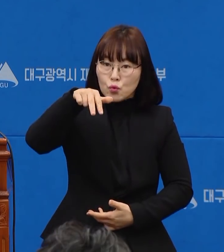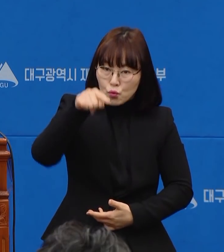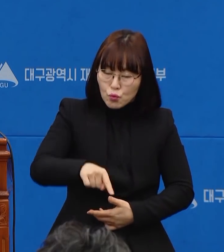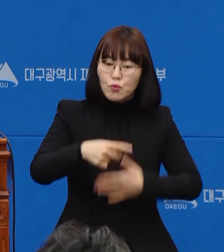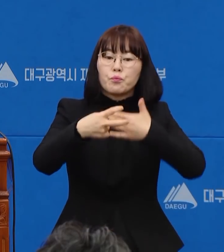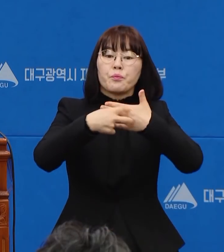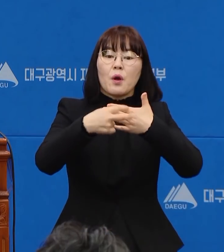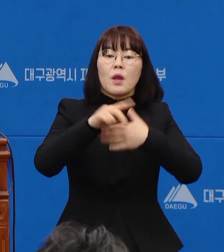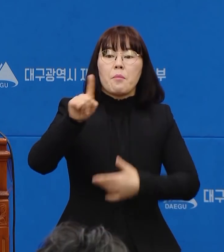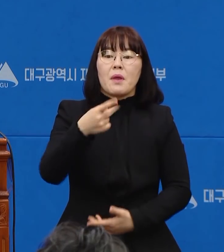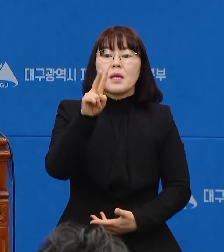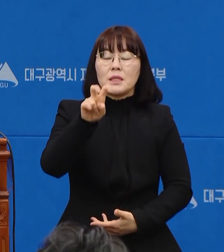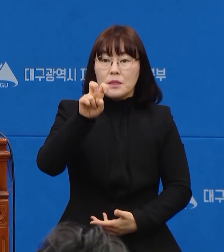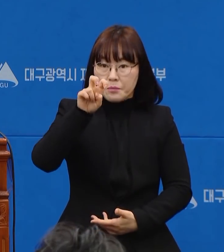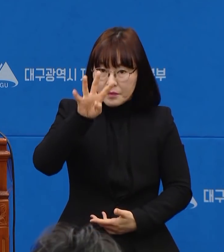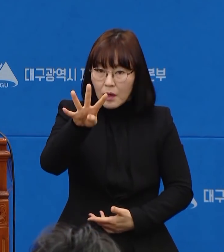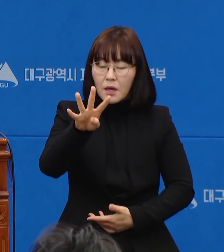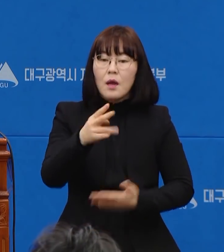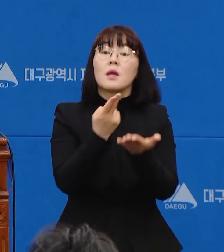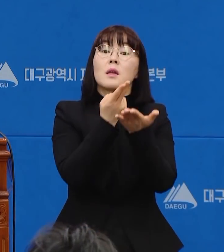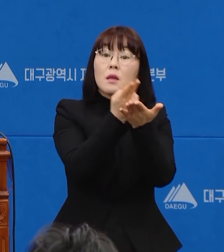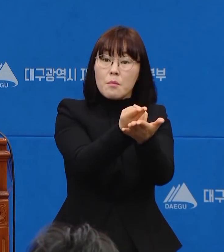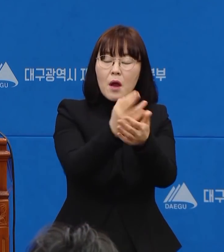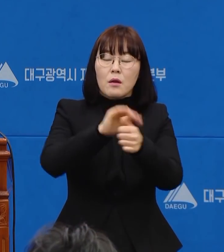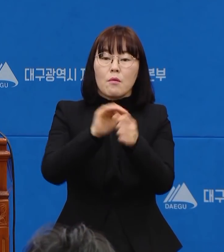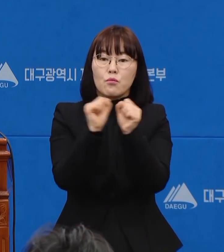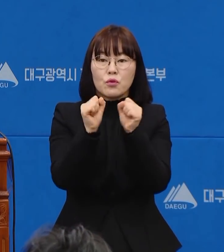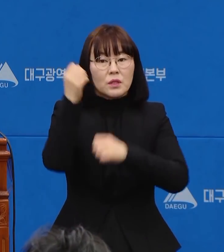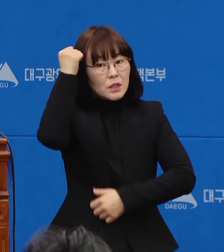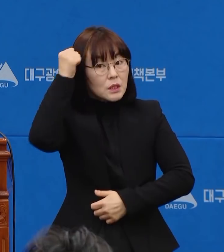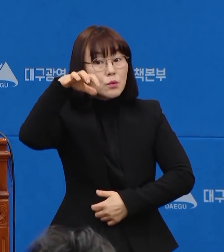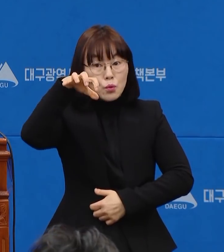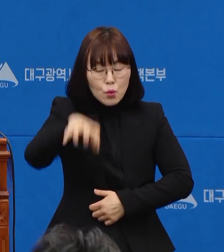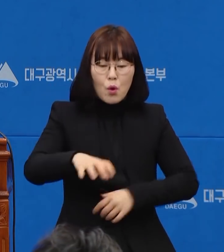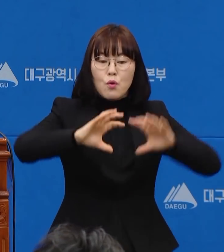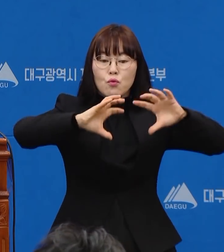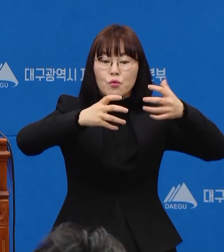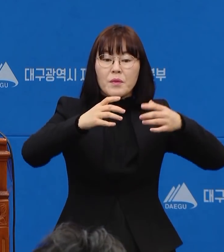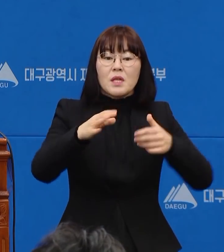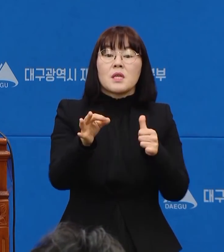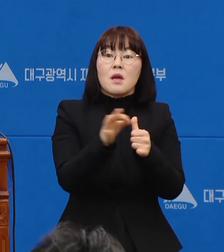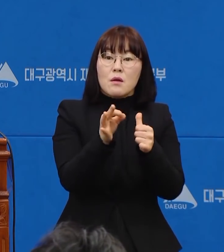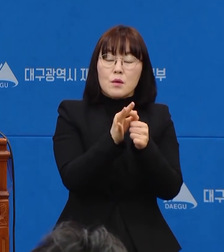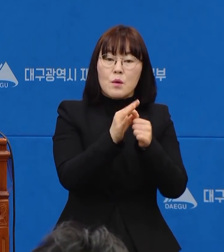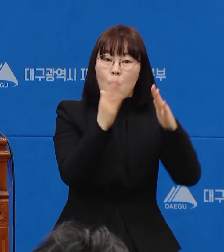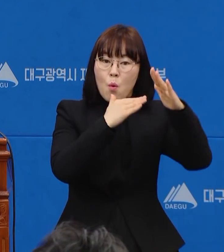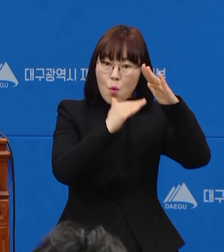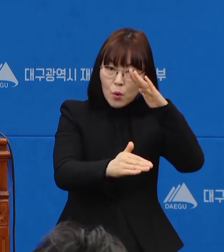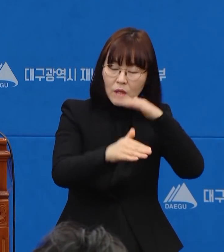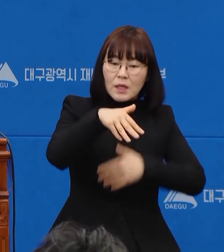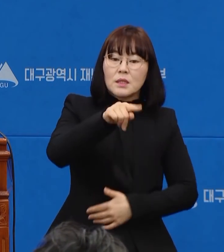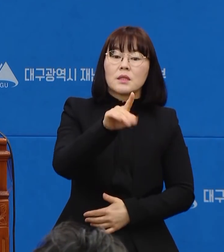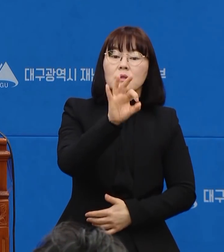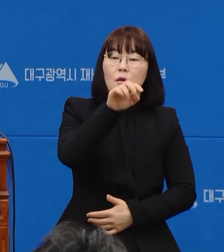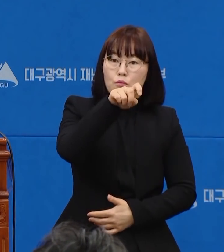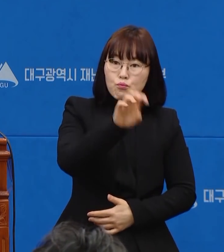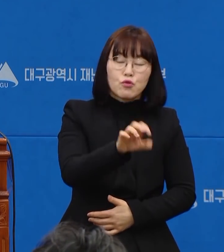124명이 입원하고 경북대 기숙사와 국민연금공단 청풍리조트 등에